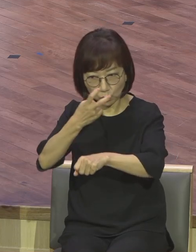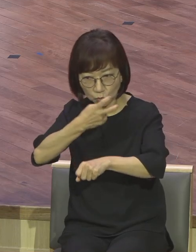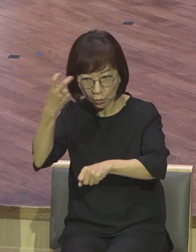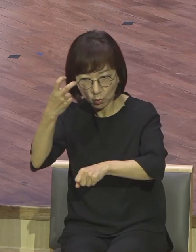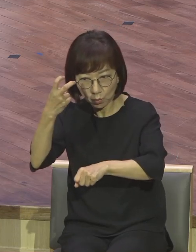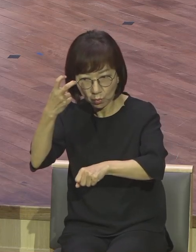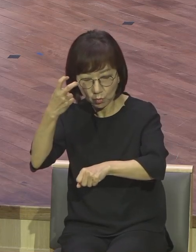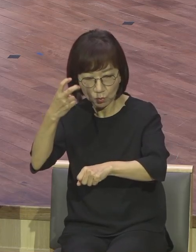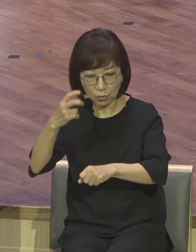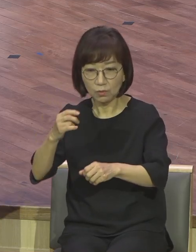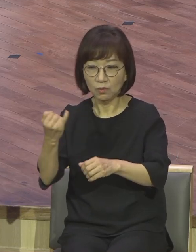의미입니까?